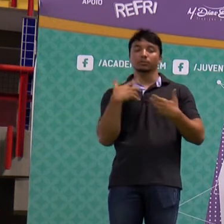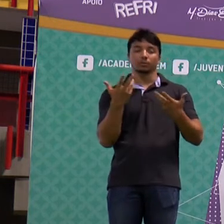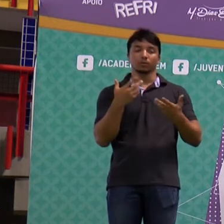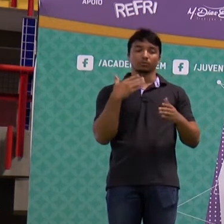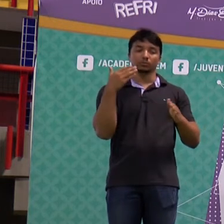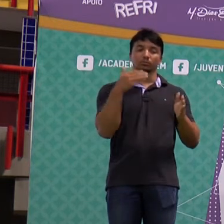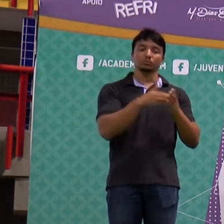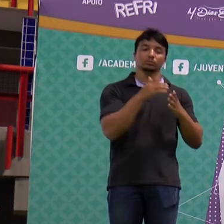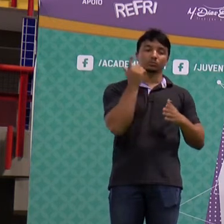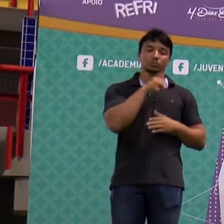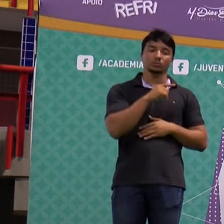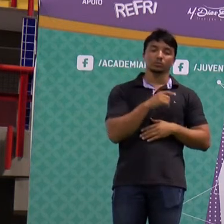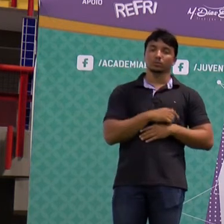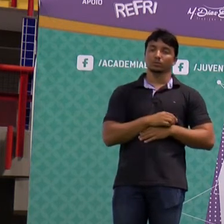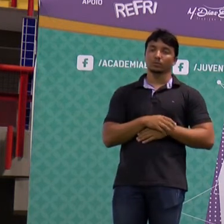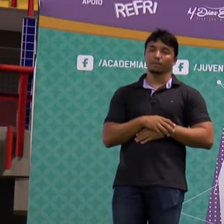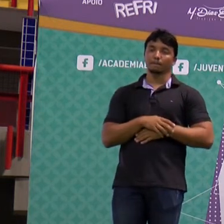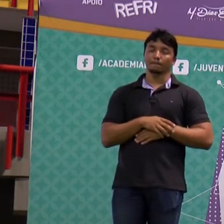chegar nos gases.